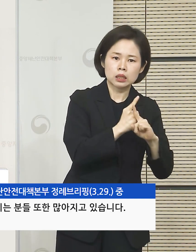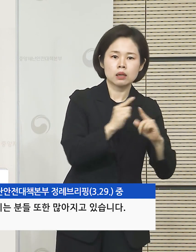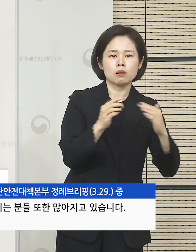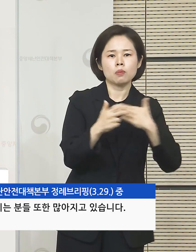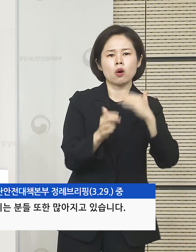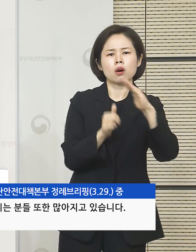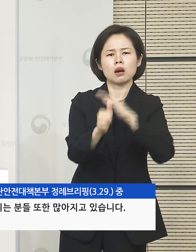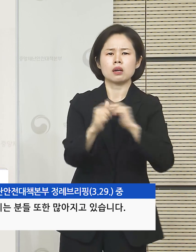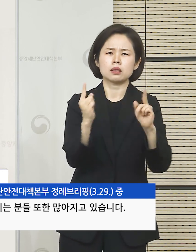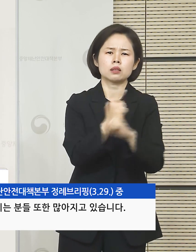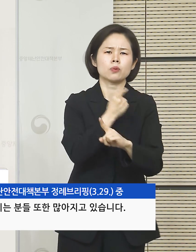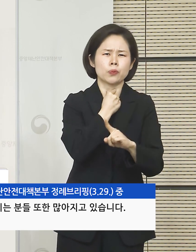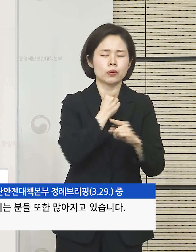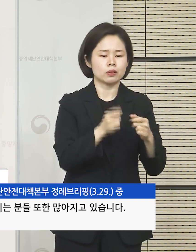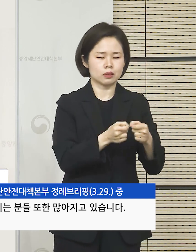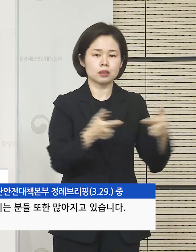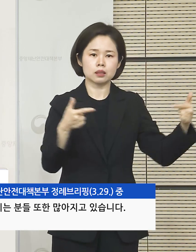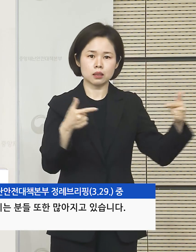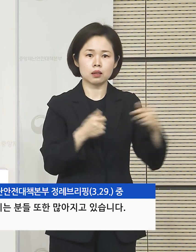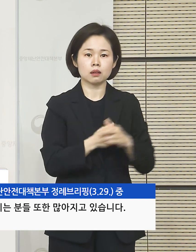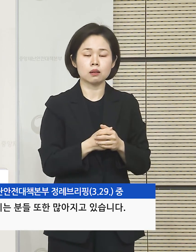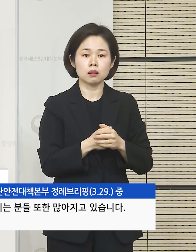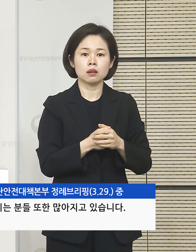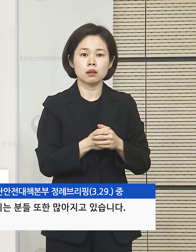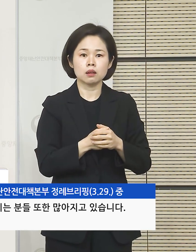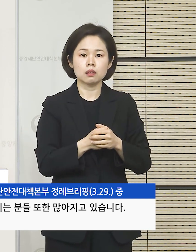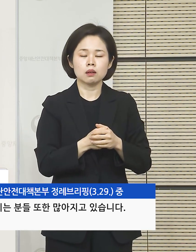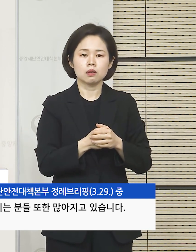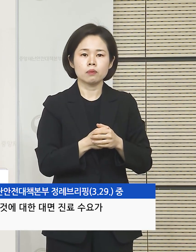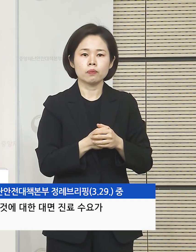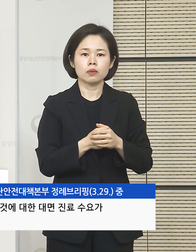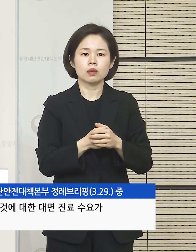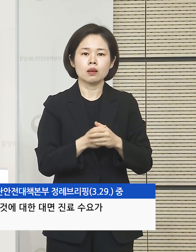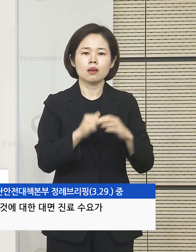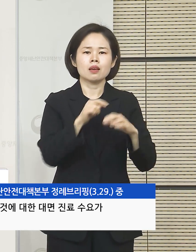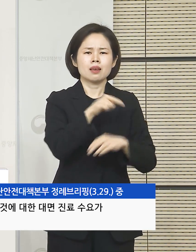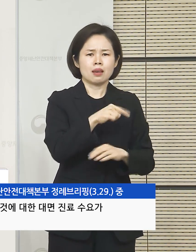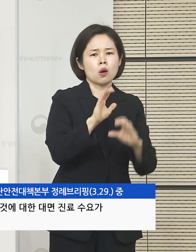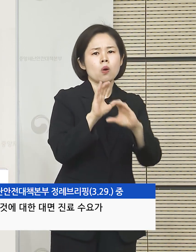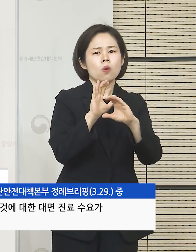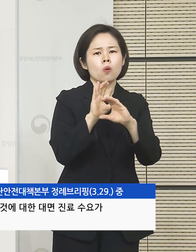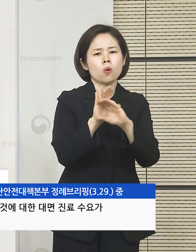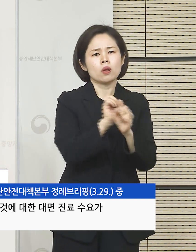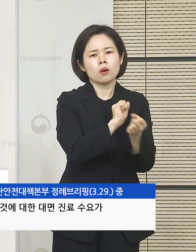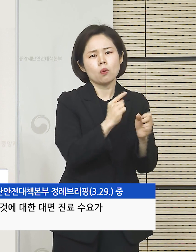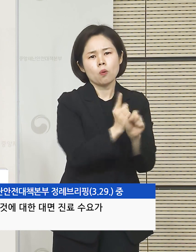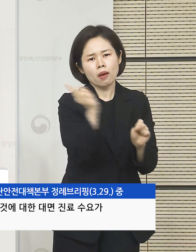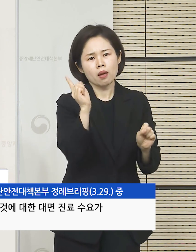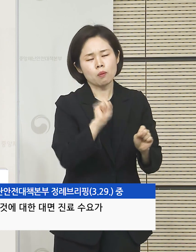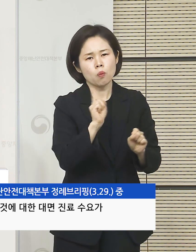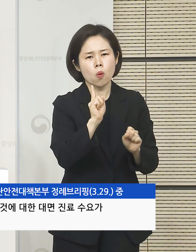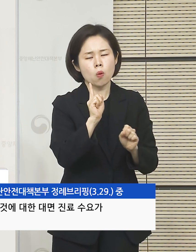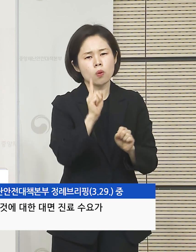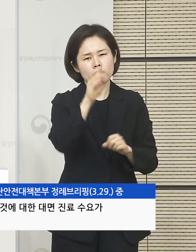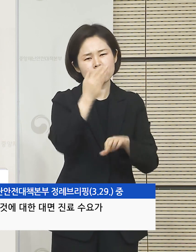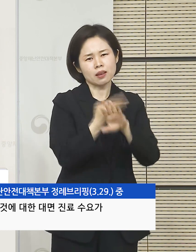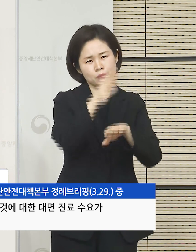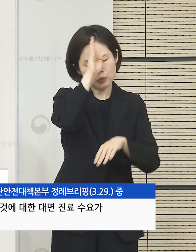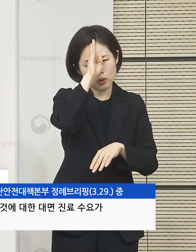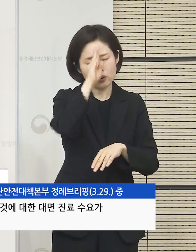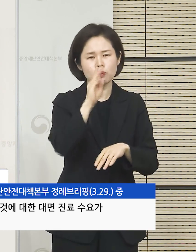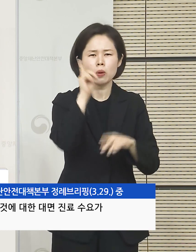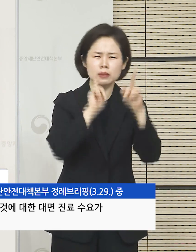대면 진료를 원하시는 분들이 또한 많아지고 있습니다. 특히 코로나 이외의 다른 기저질환,